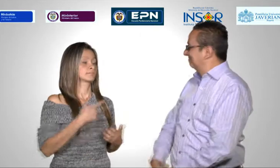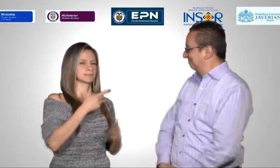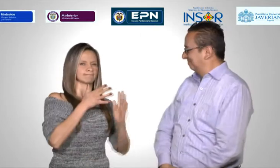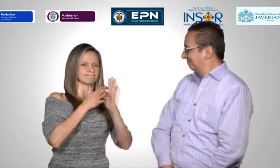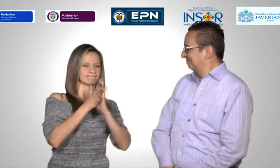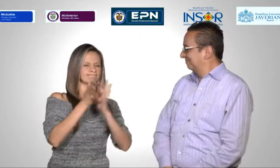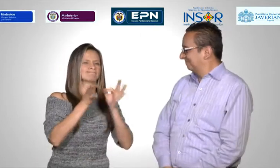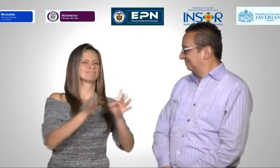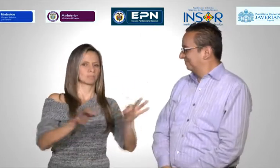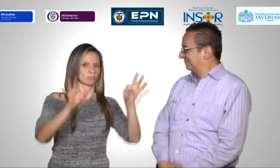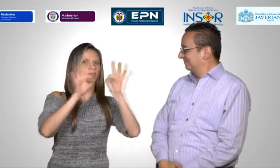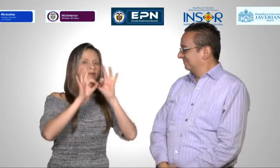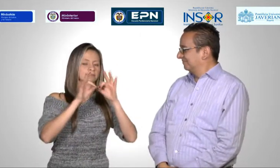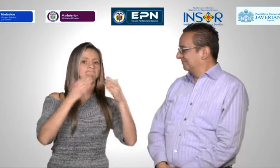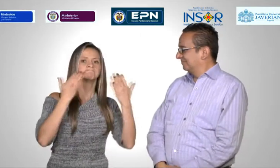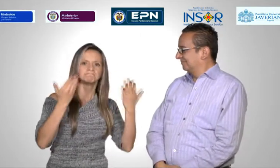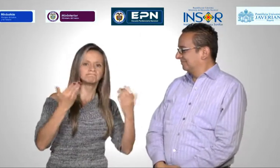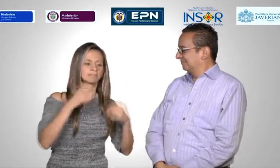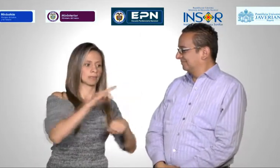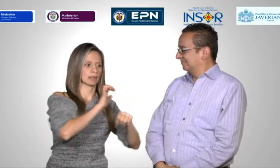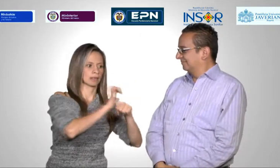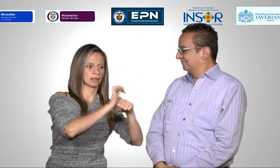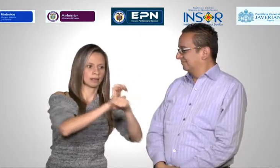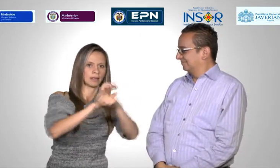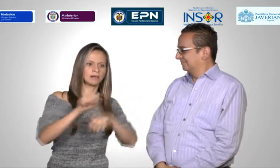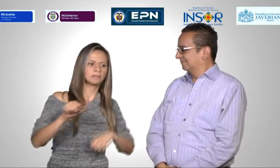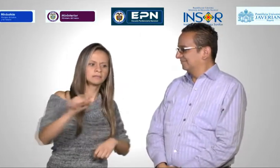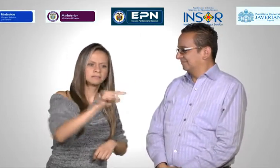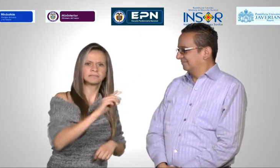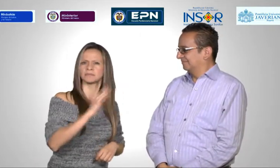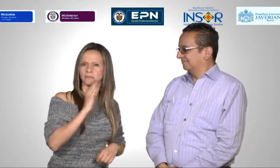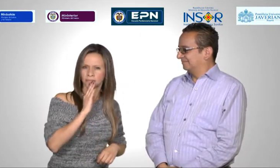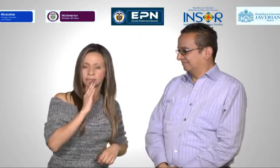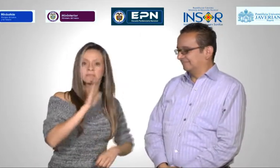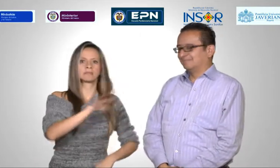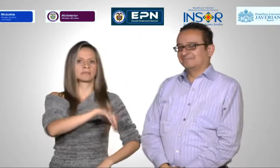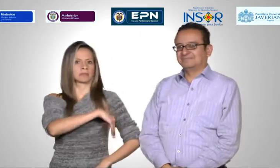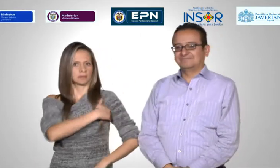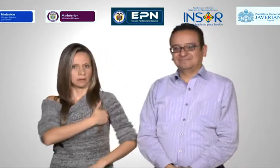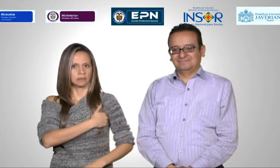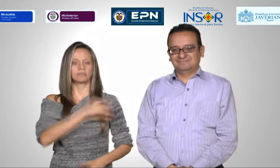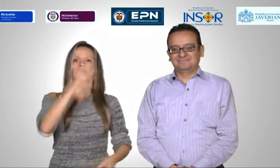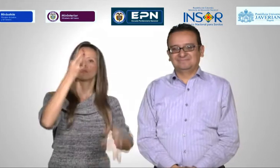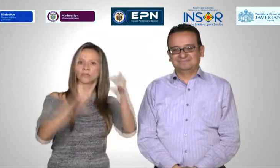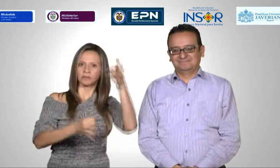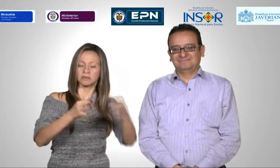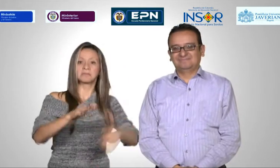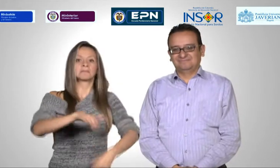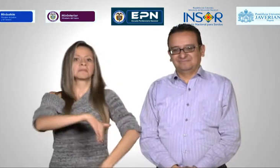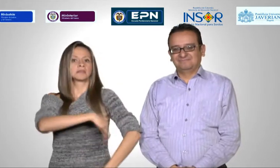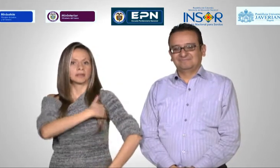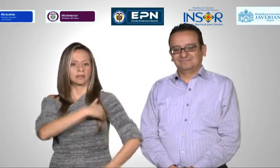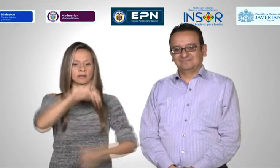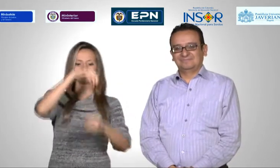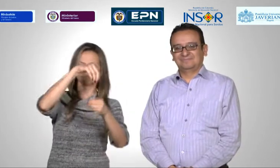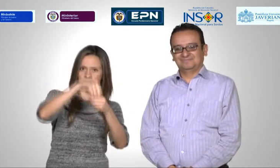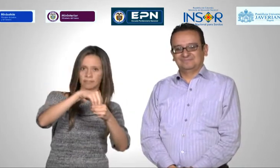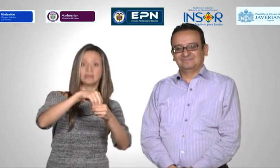Esta es una invitación muy especial para todos Es por esto que en compañía del Ministerio de Justicia, el